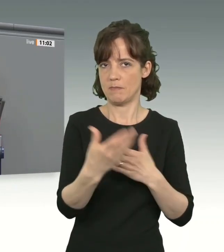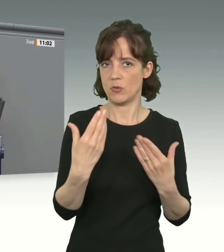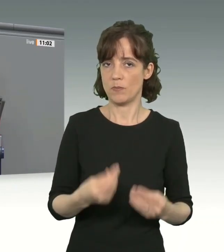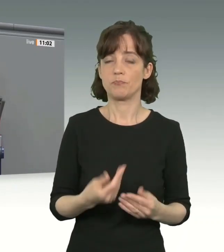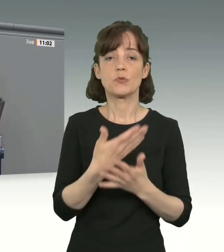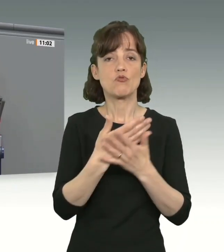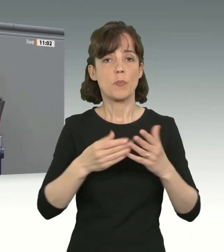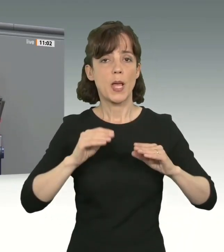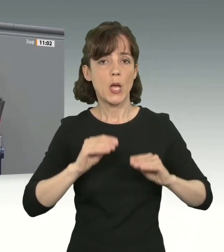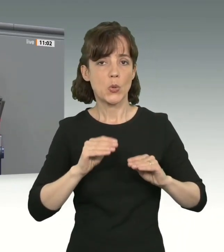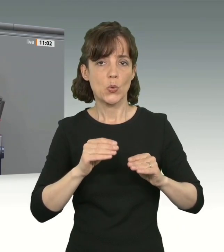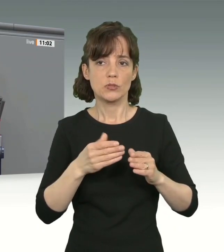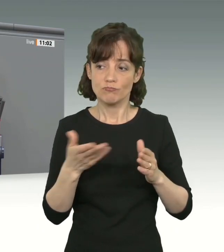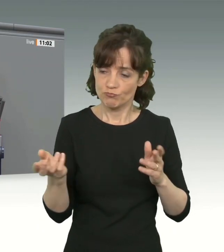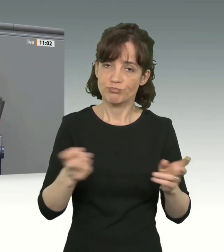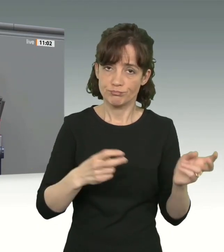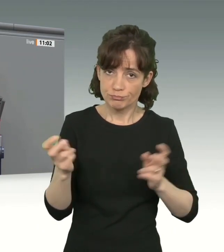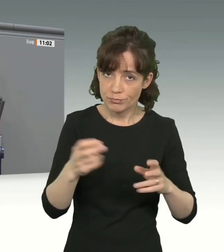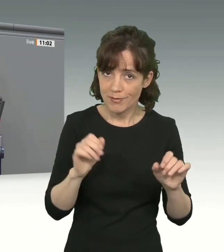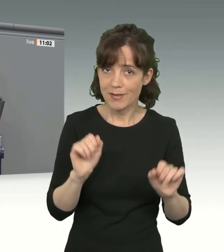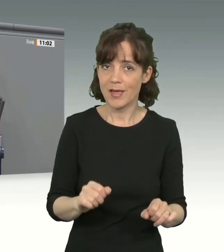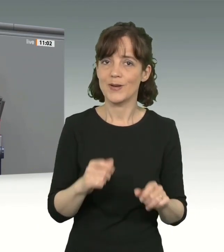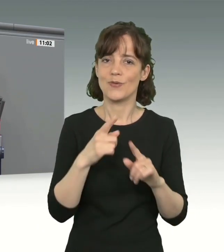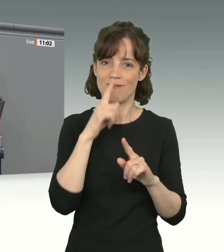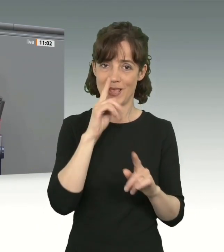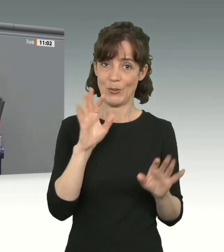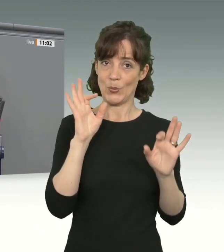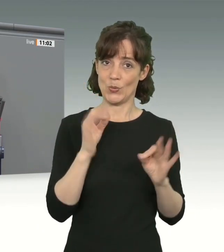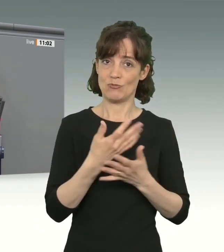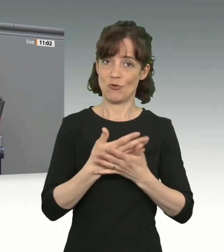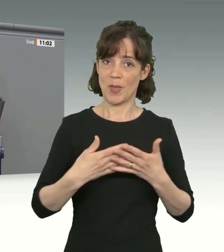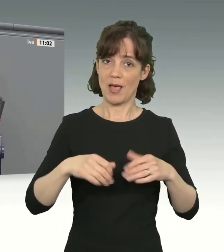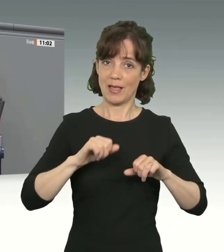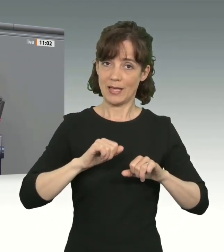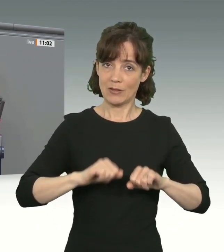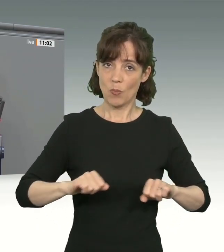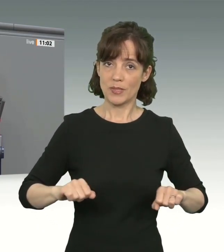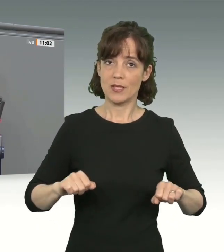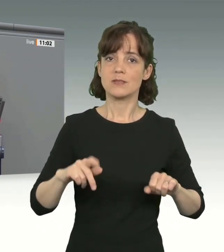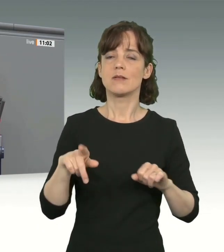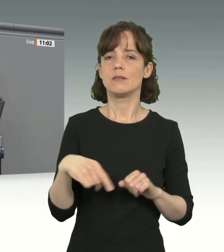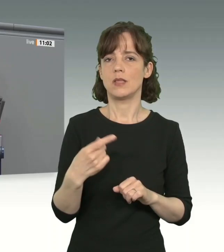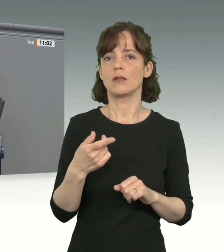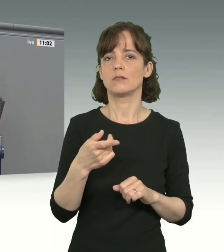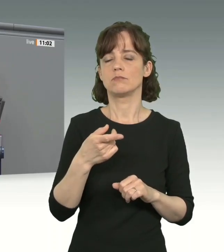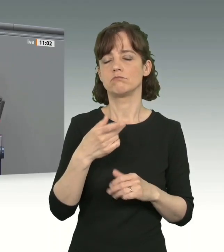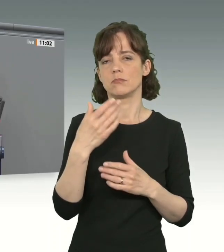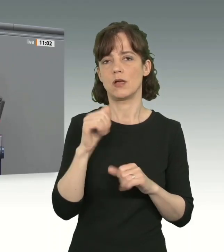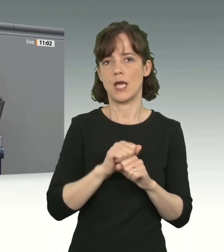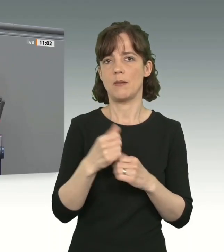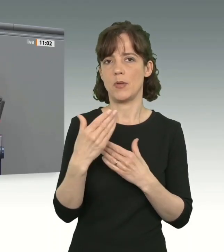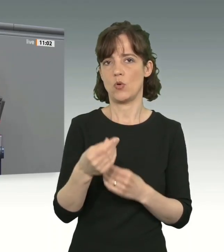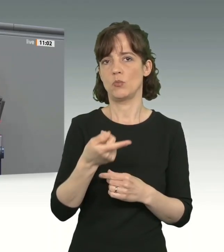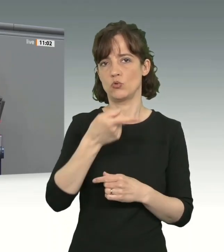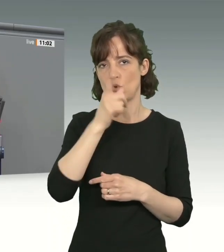Sprachkurse für noch mehr Menschen. Bei guten Sprachkenntnissen ermöglichen wir die deutsche Staatsangehörigkeit noch